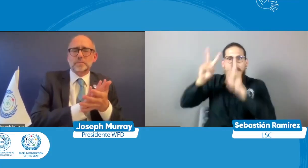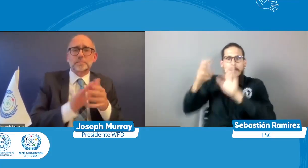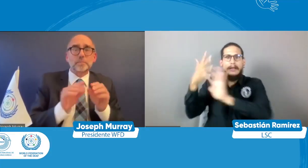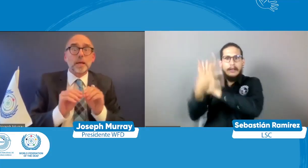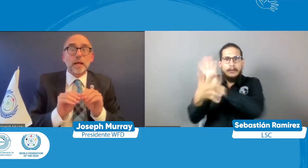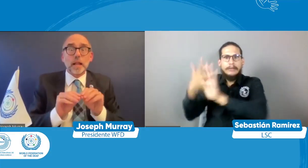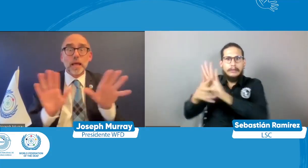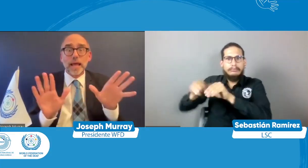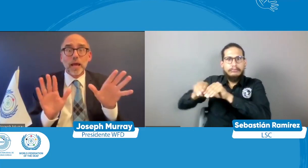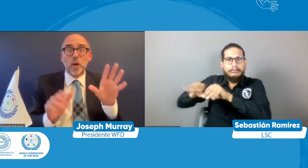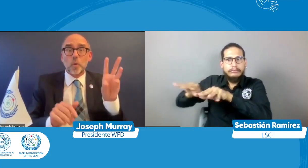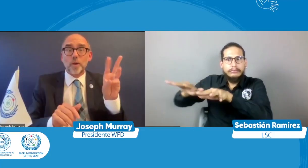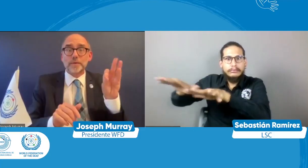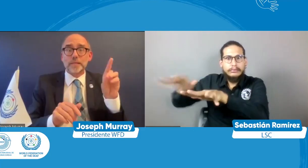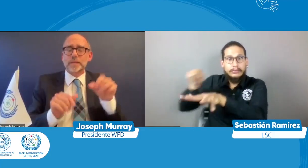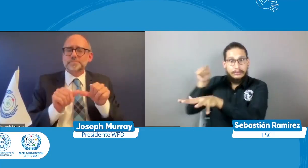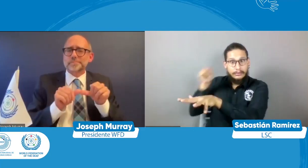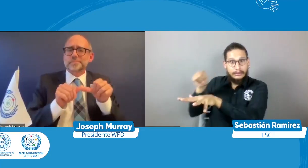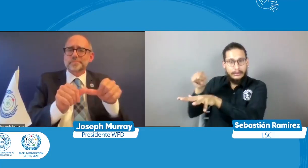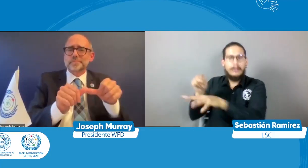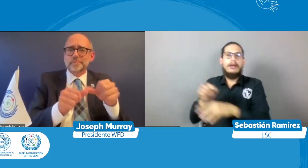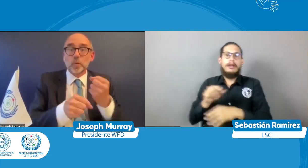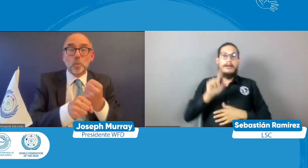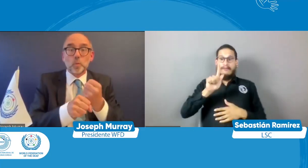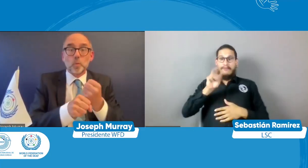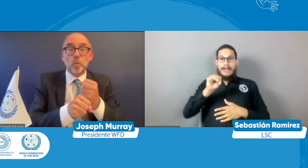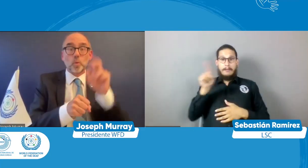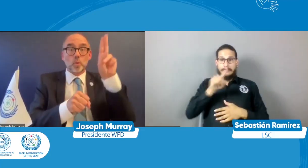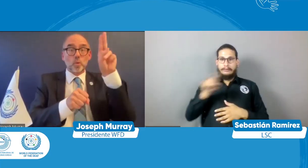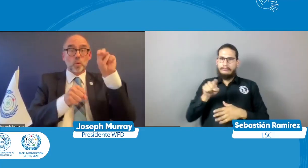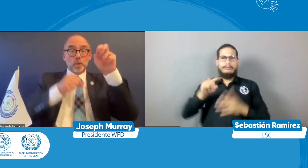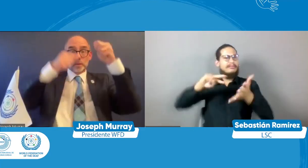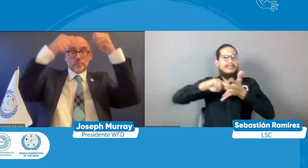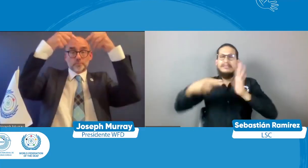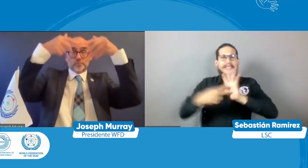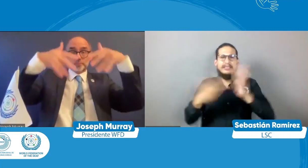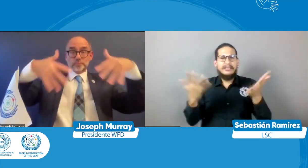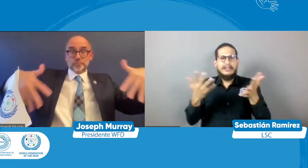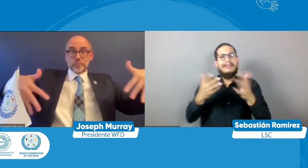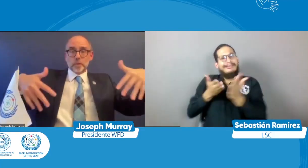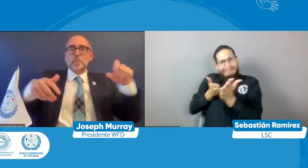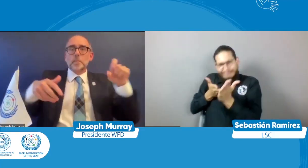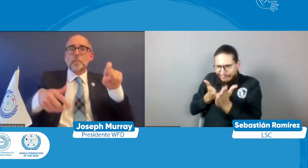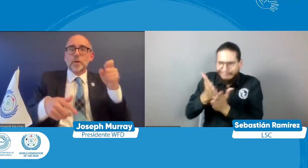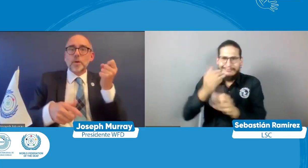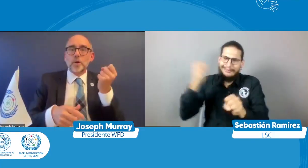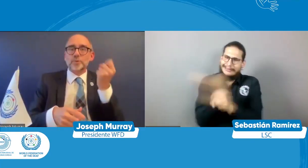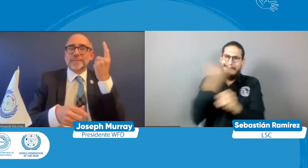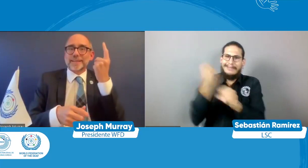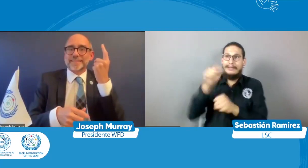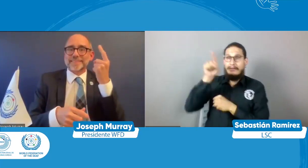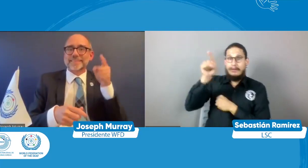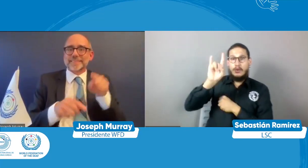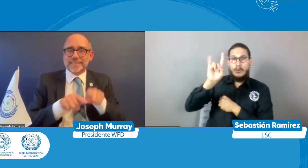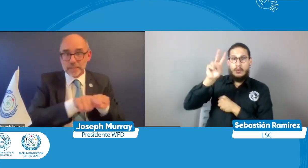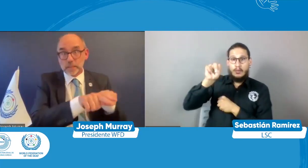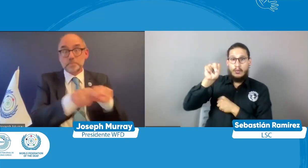tengan pues se disemine esta posición sobre la lengua de señas y se logra entender nosotros conocemos que la